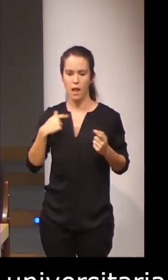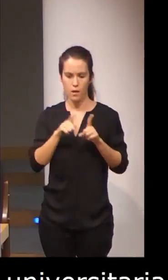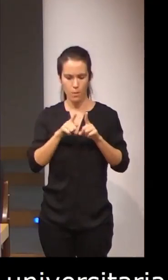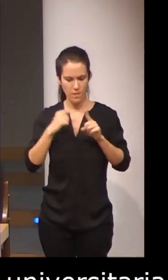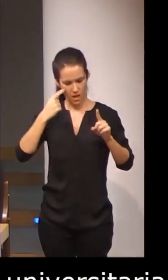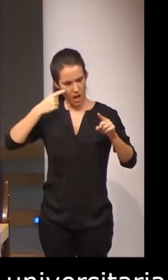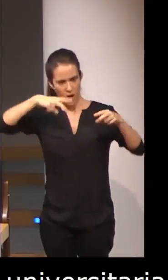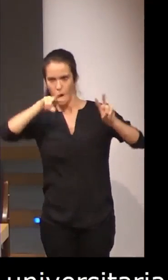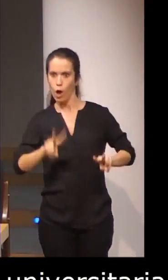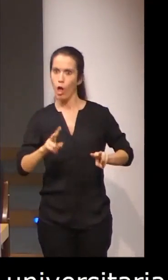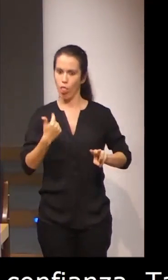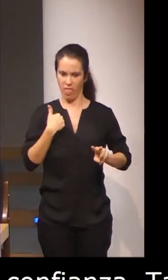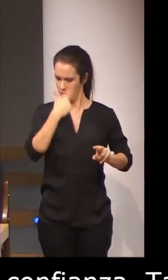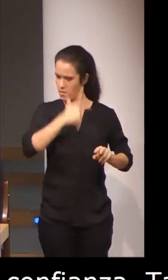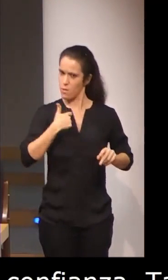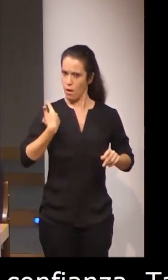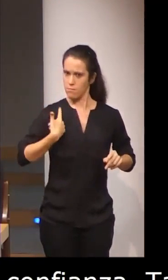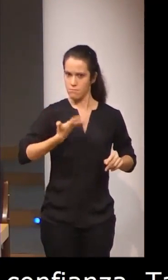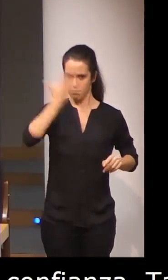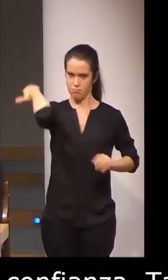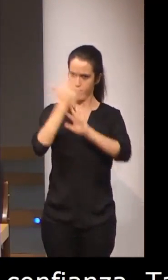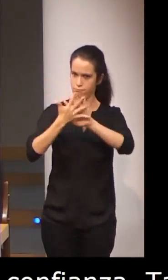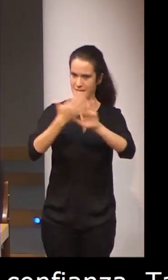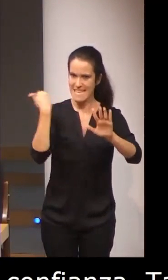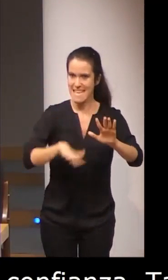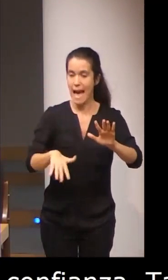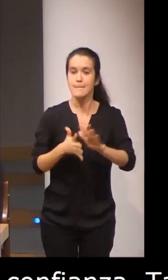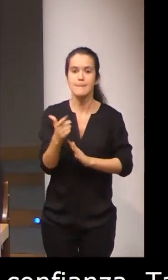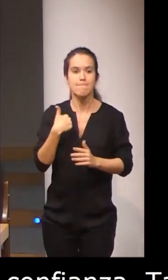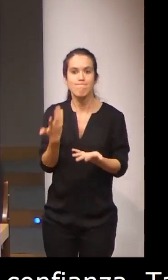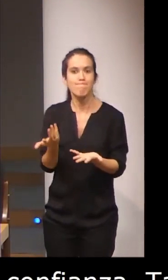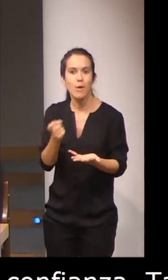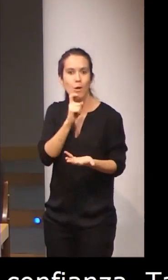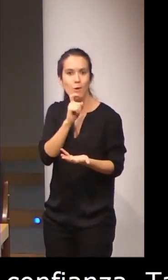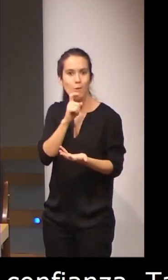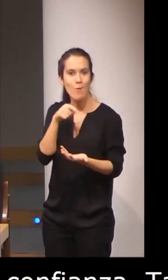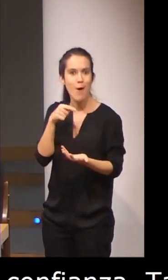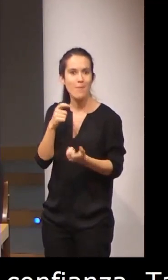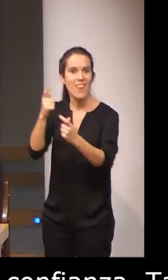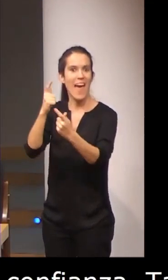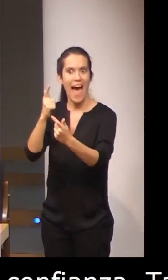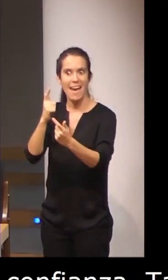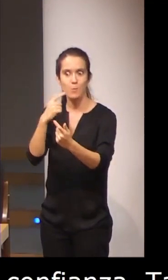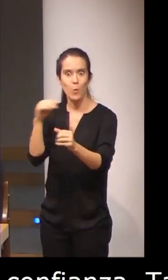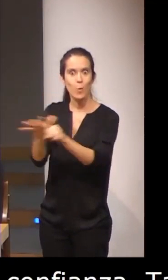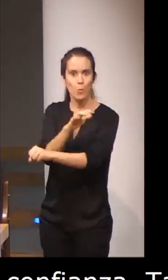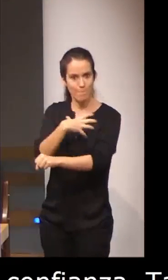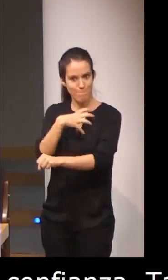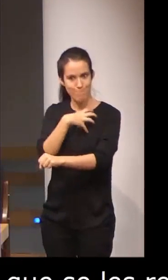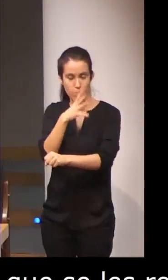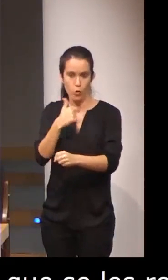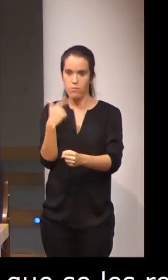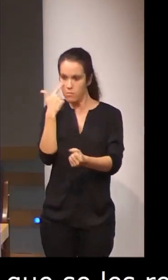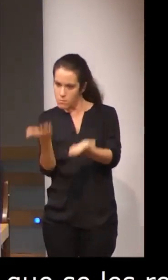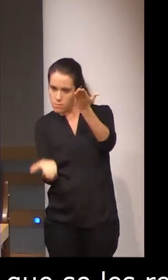el dominio que tienen de la lengua de signos. Y a estas personas no podemos satisfacer esa demanda, puesto que nosotros no somos